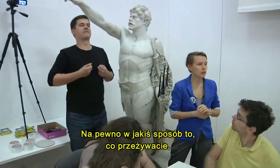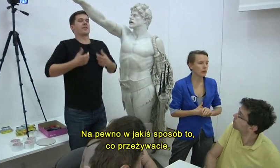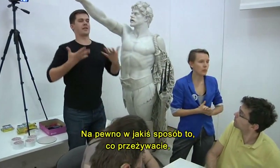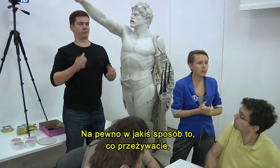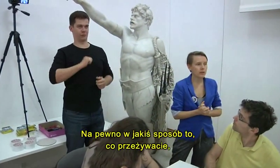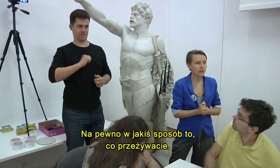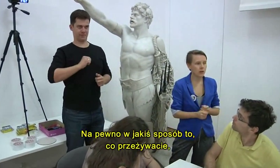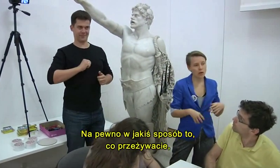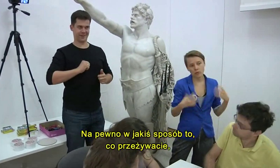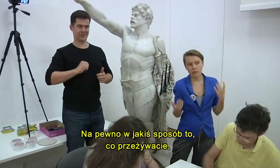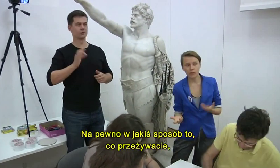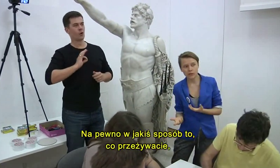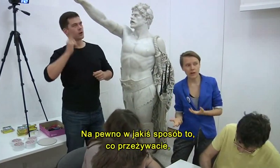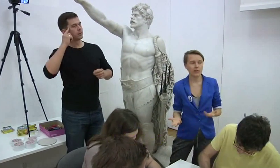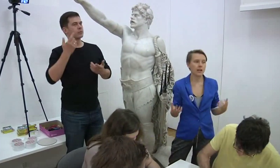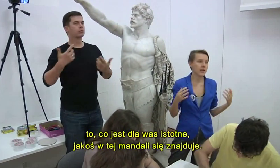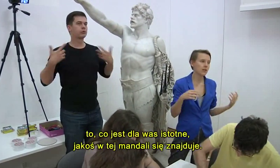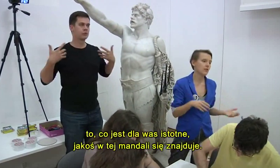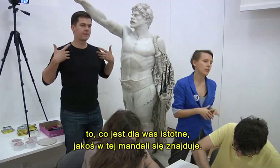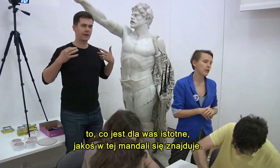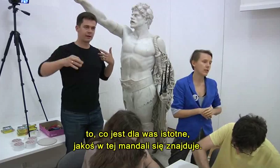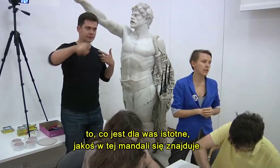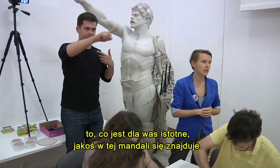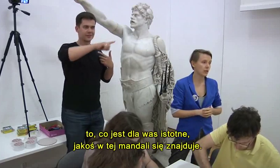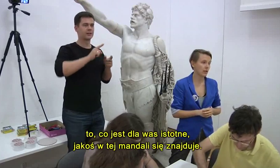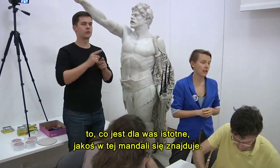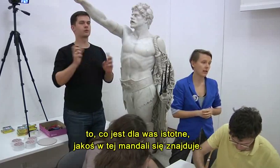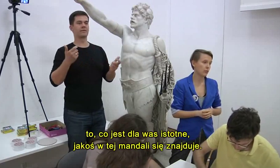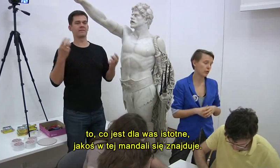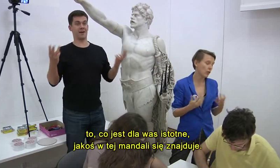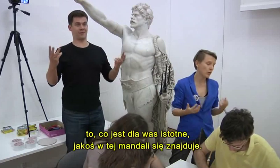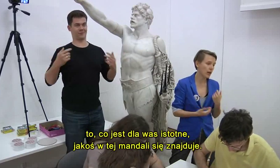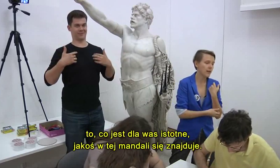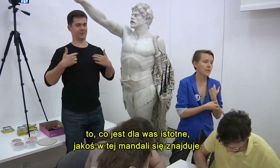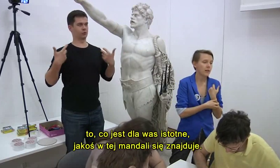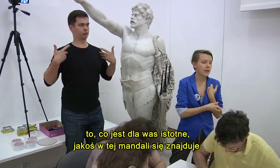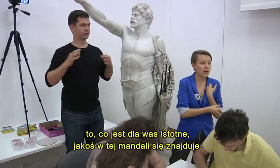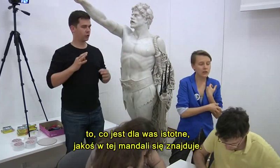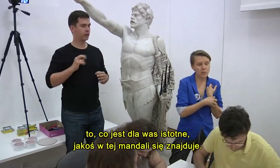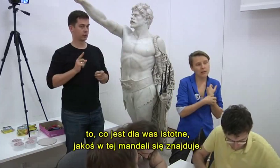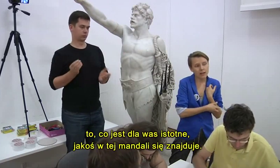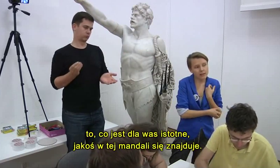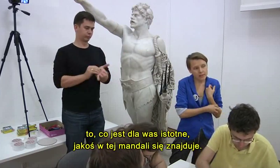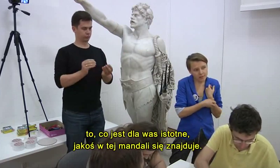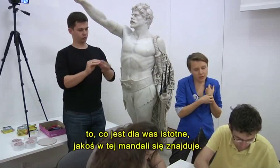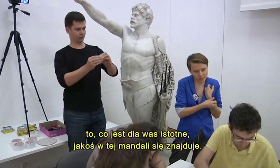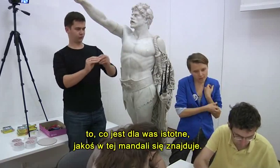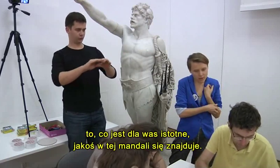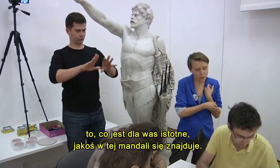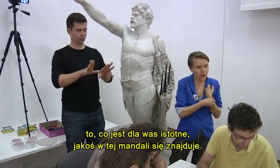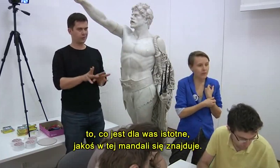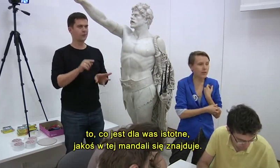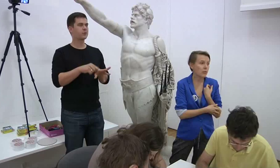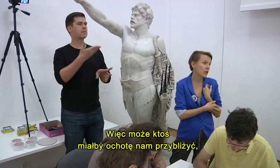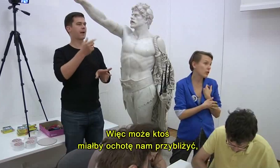jakiś sposób to, co przebywacie, co jest za was istotne teraz, w ogóle, jakoś tej mandali się